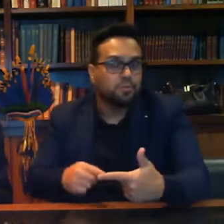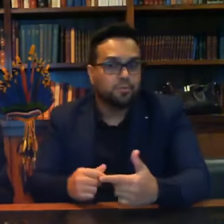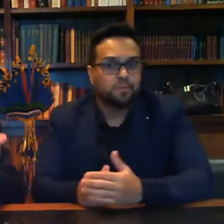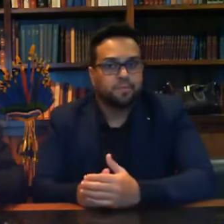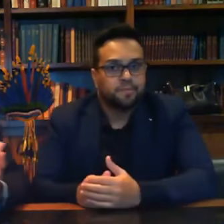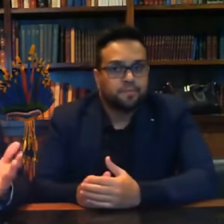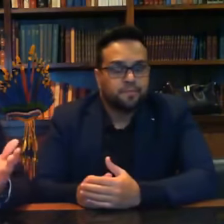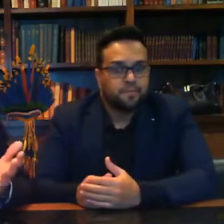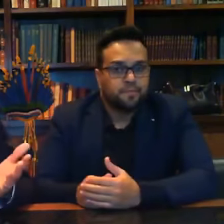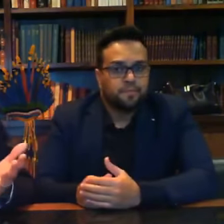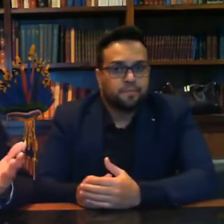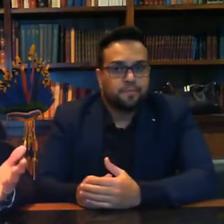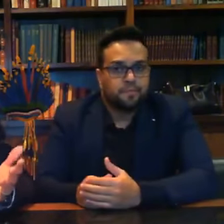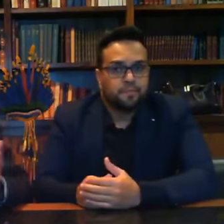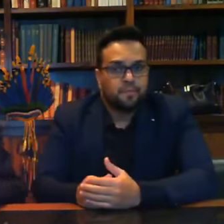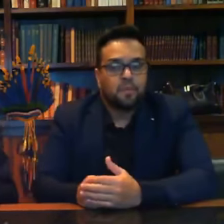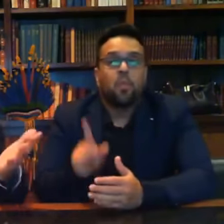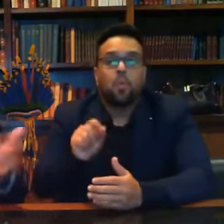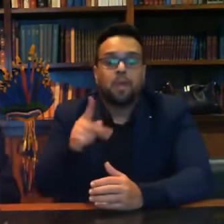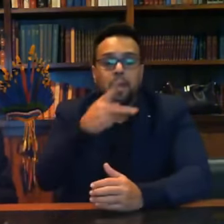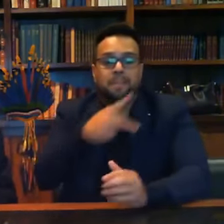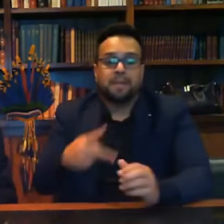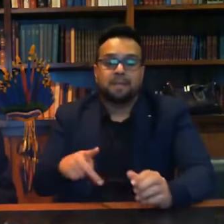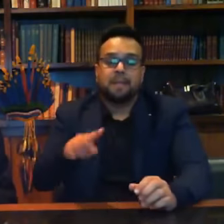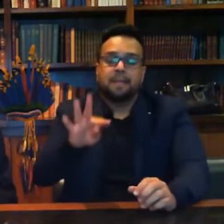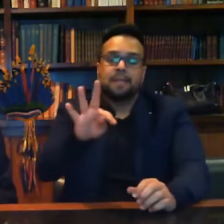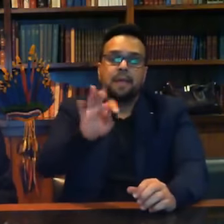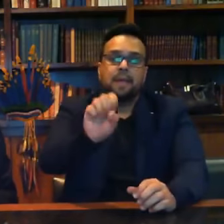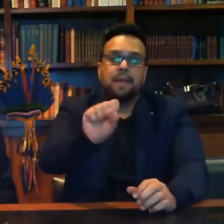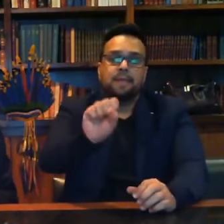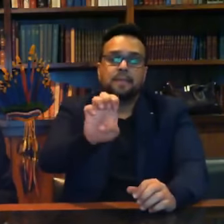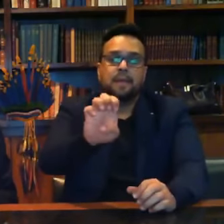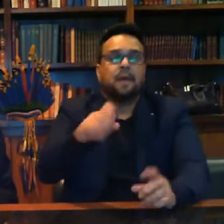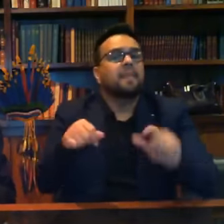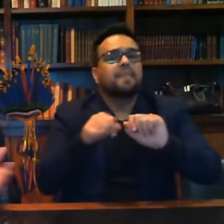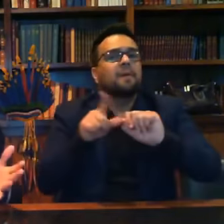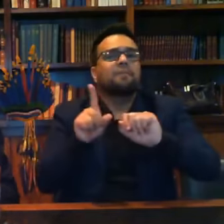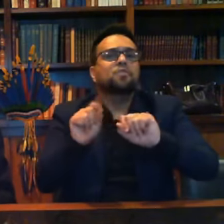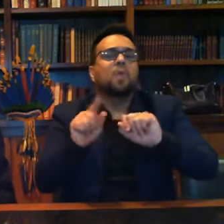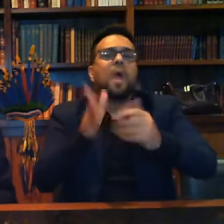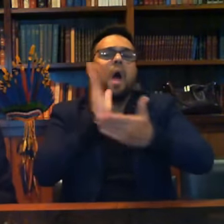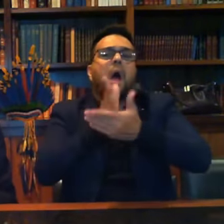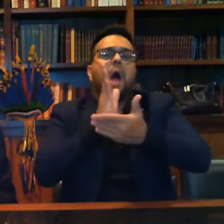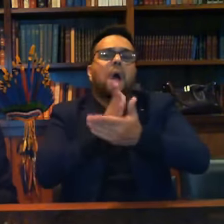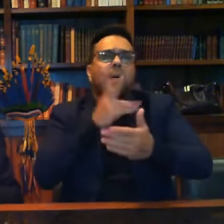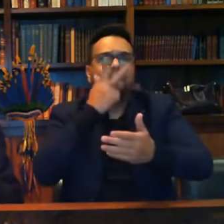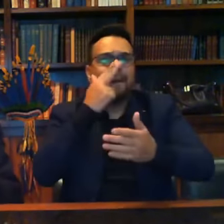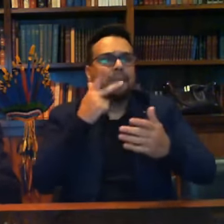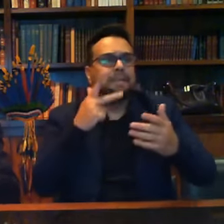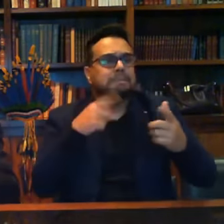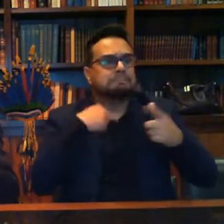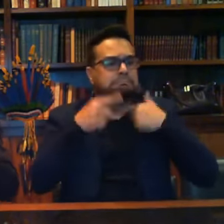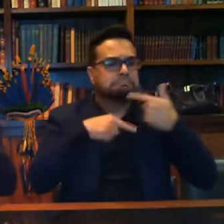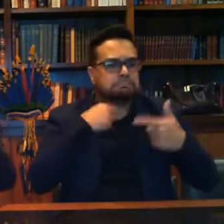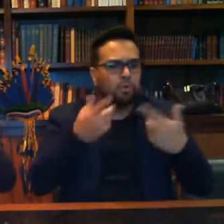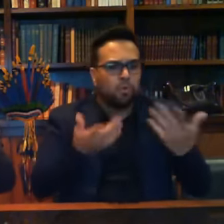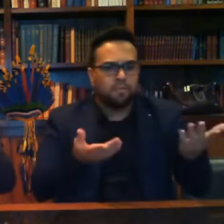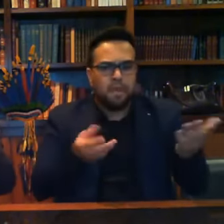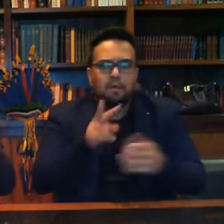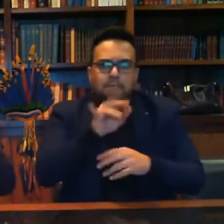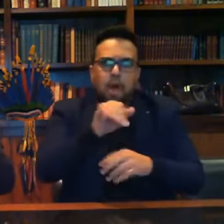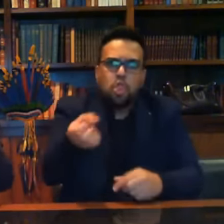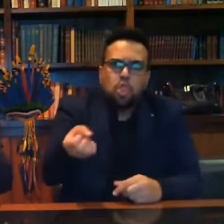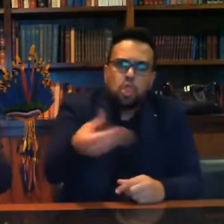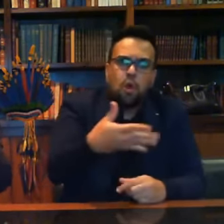O que que o plano do TSE está fazendo para acabar com essa dúvida? Ah, estamos botando novas